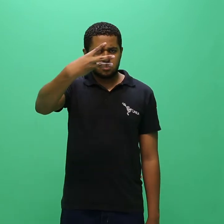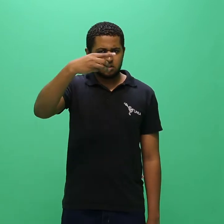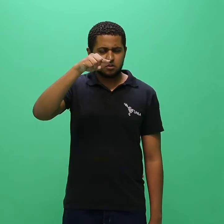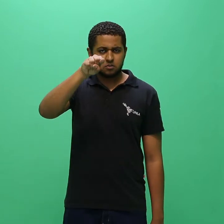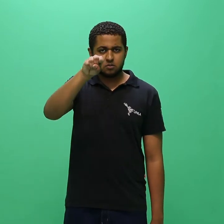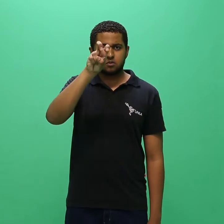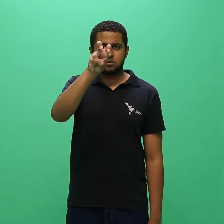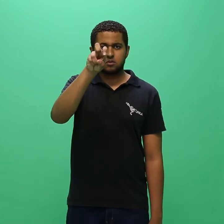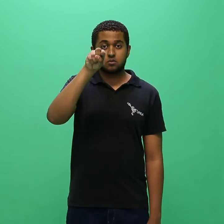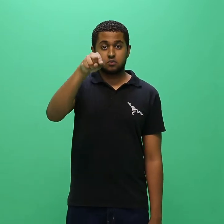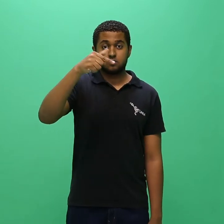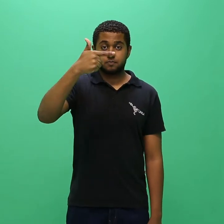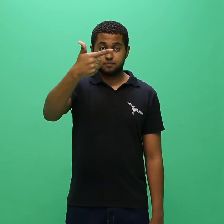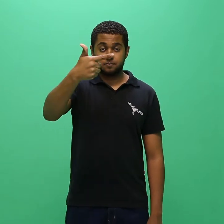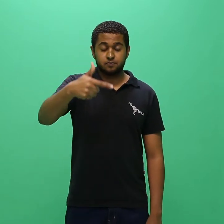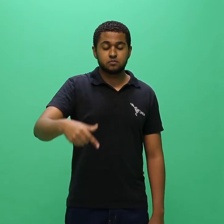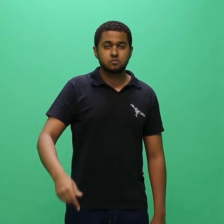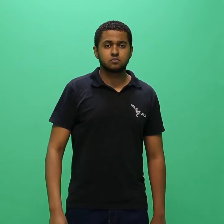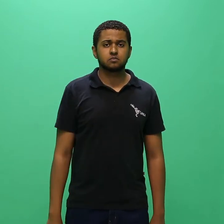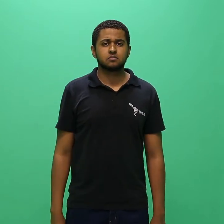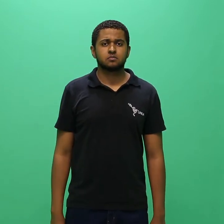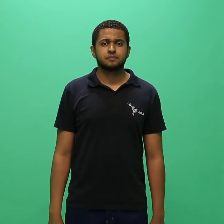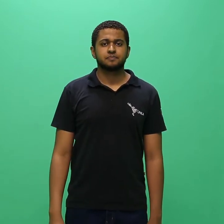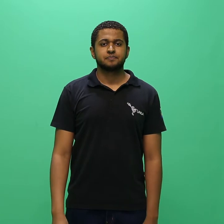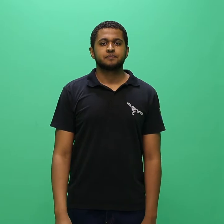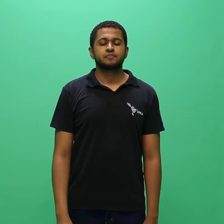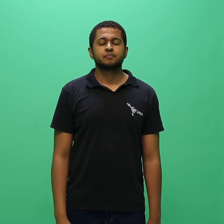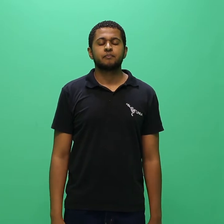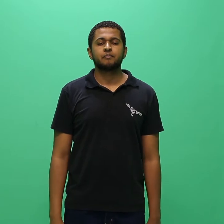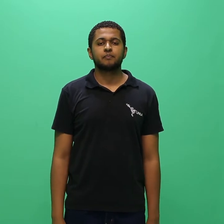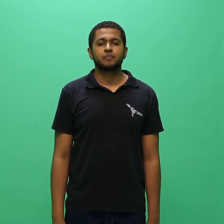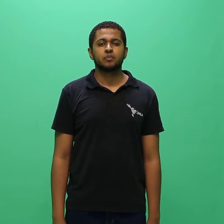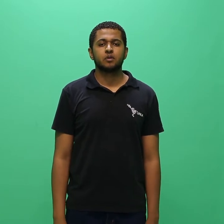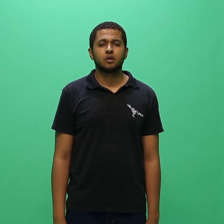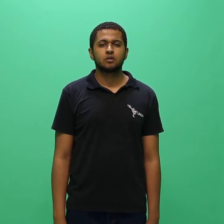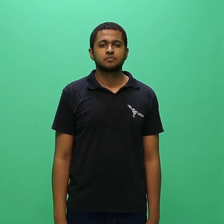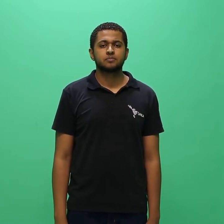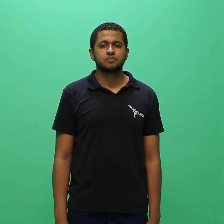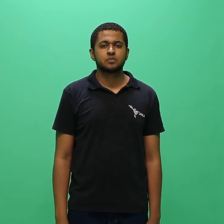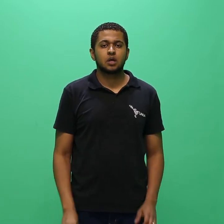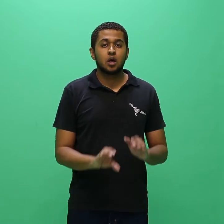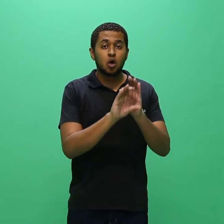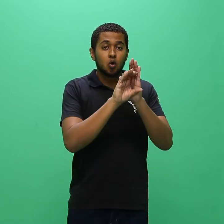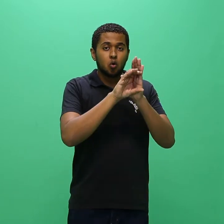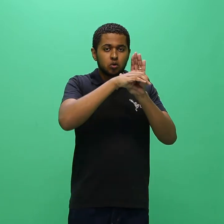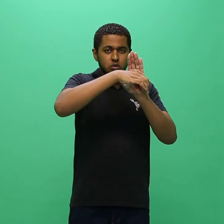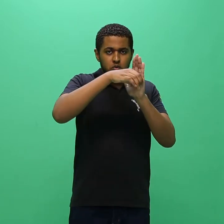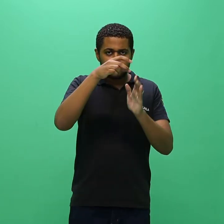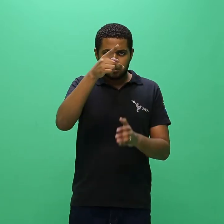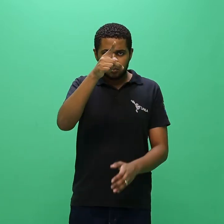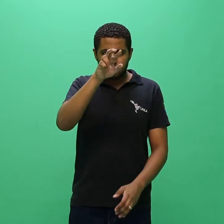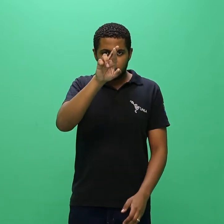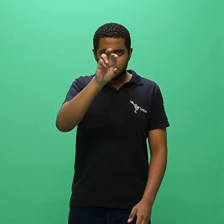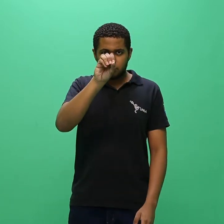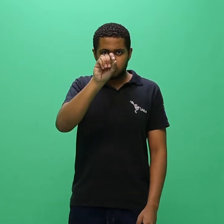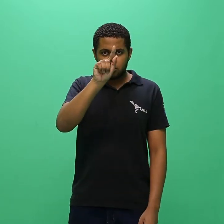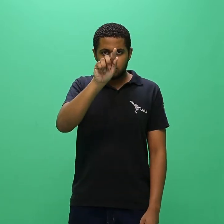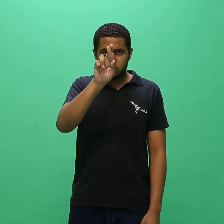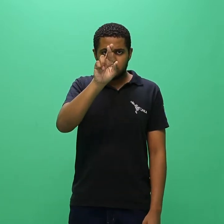conteúdo programático a ser abordado nas avaliações específicas em casos de cursos que